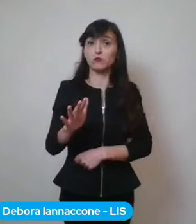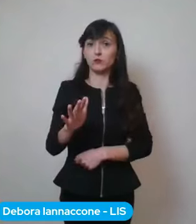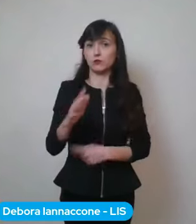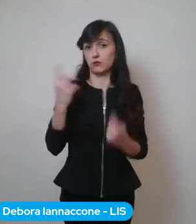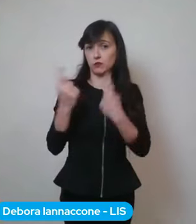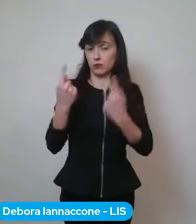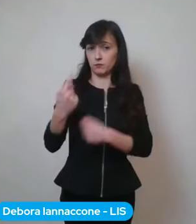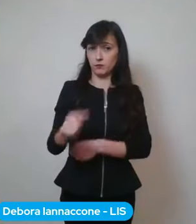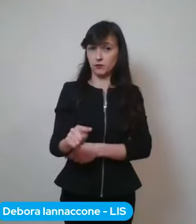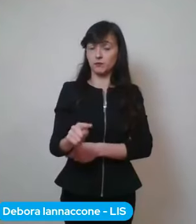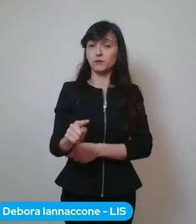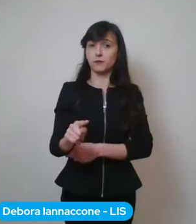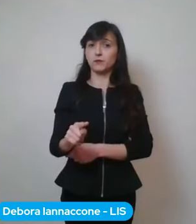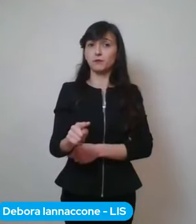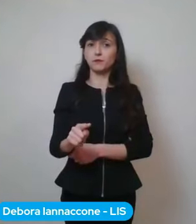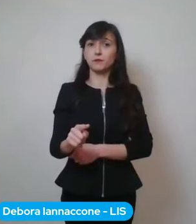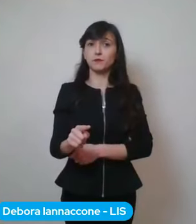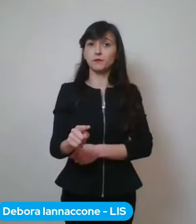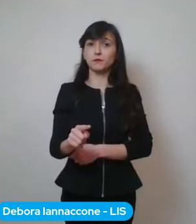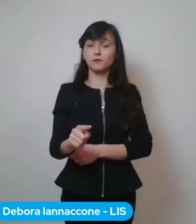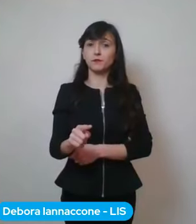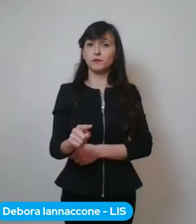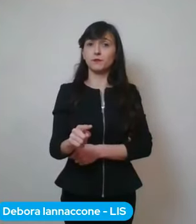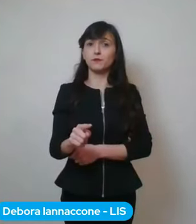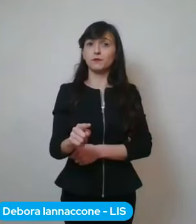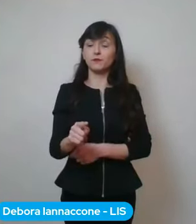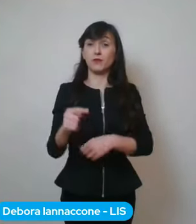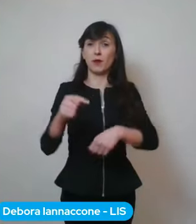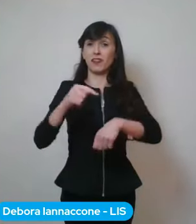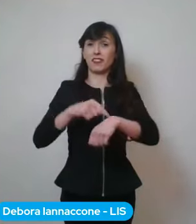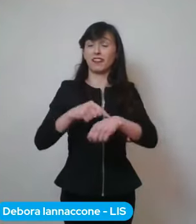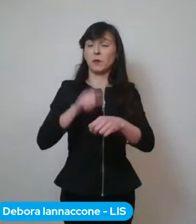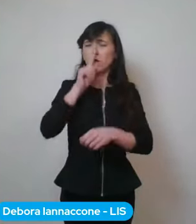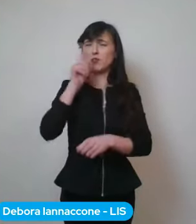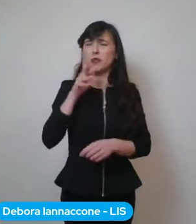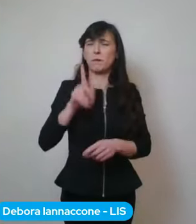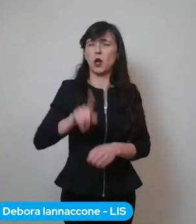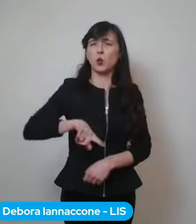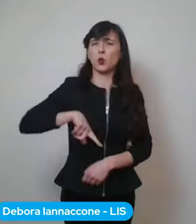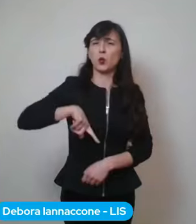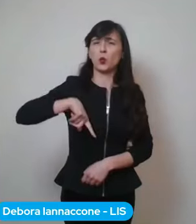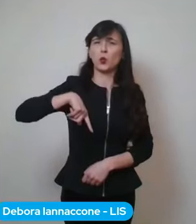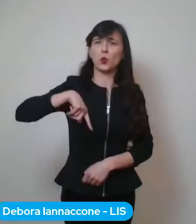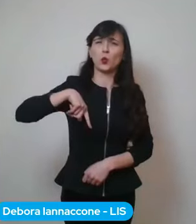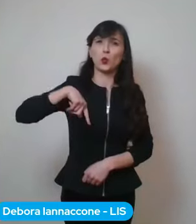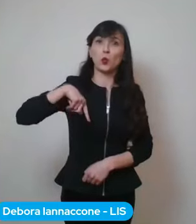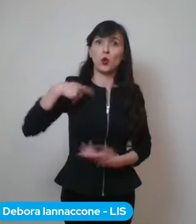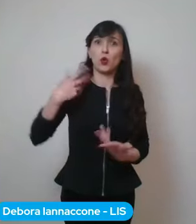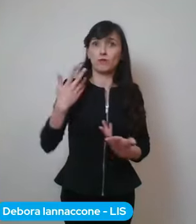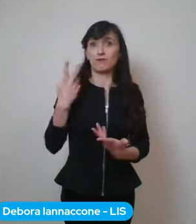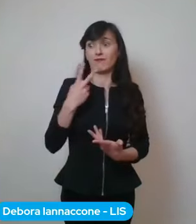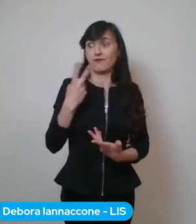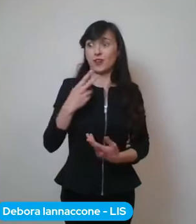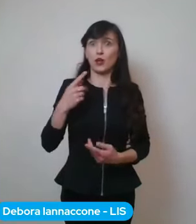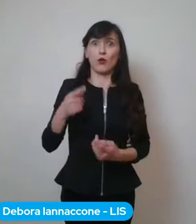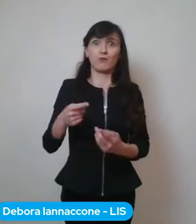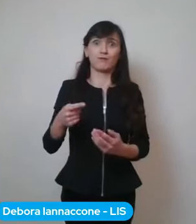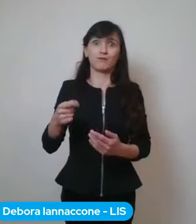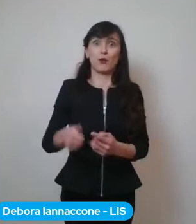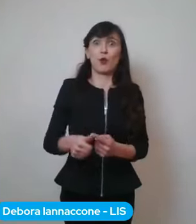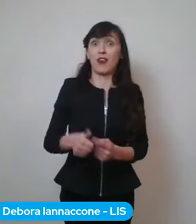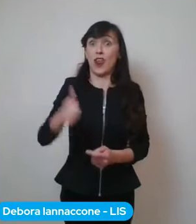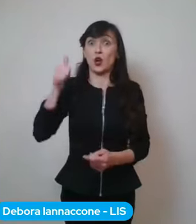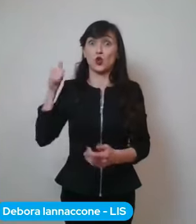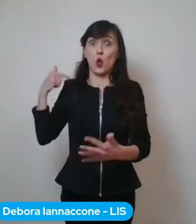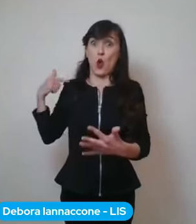ci sembrava un'eternità perché adesso di fatto è passato un anno e sembra quasi di essere